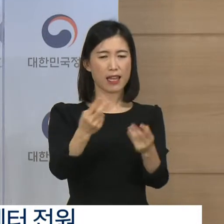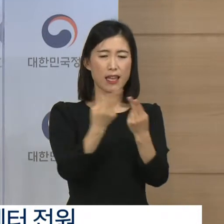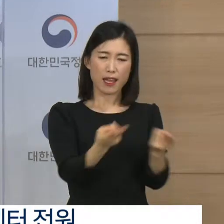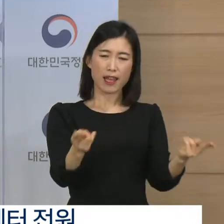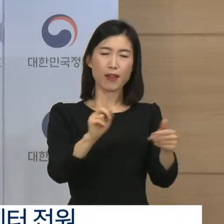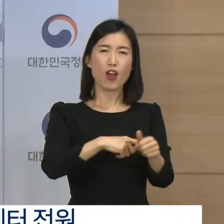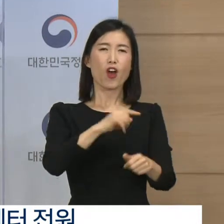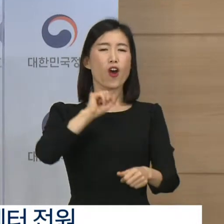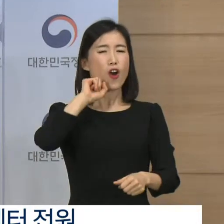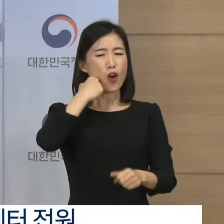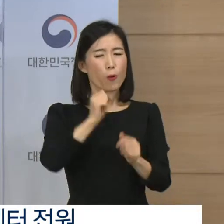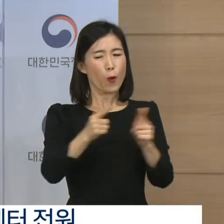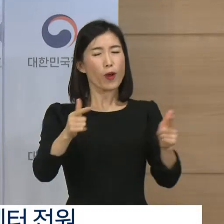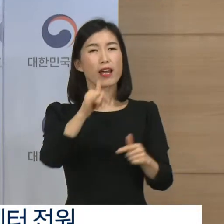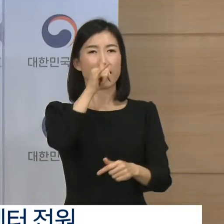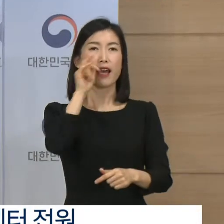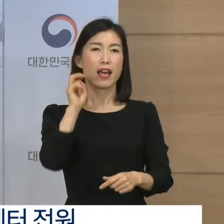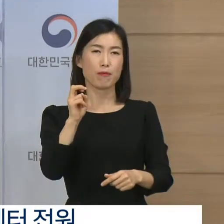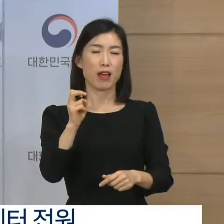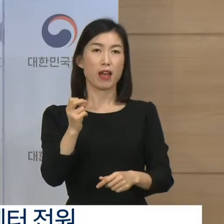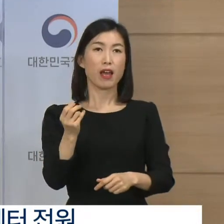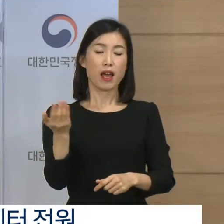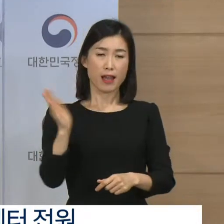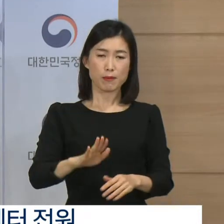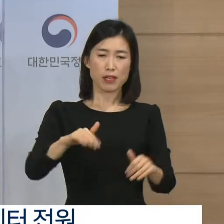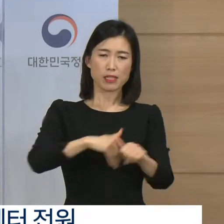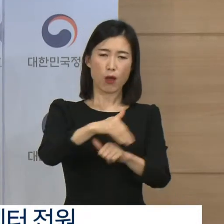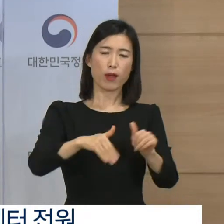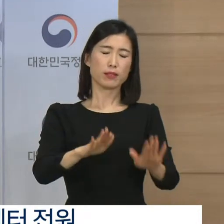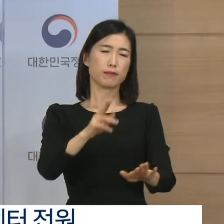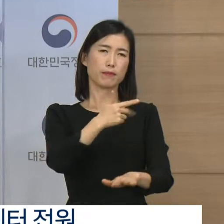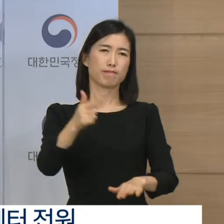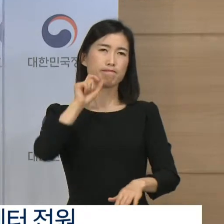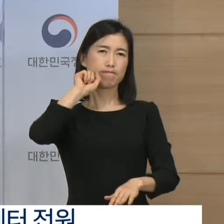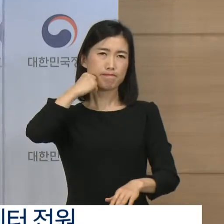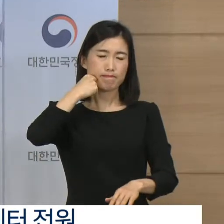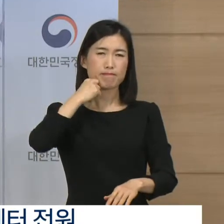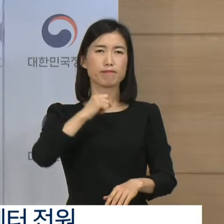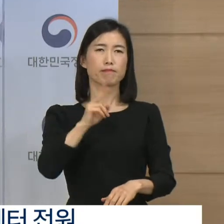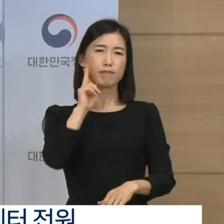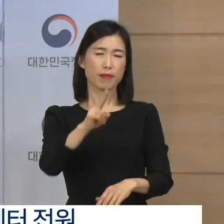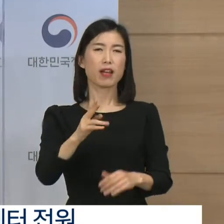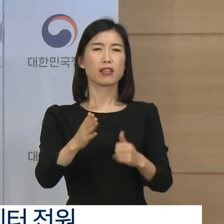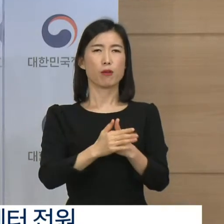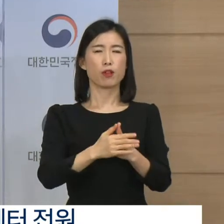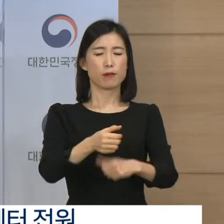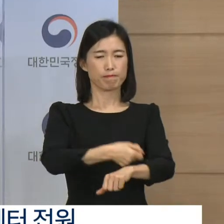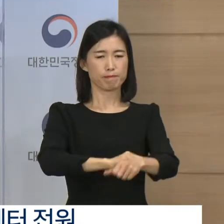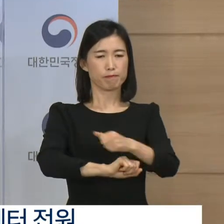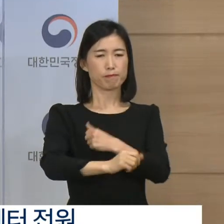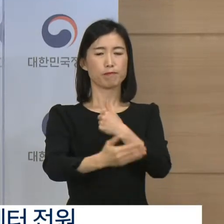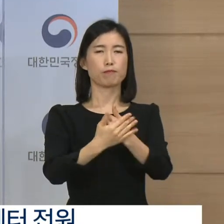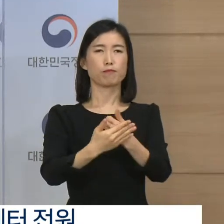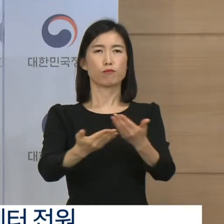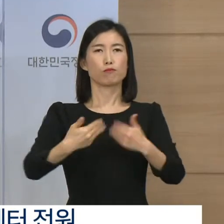중차에 대한 상황임을 고려하여 적극적으로 협조해 주실 것을 부탁드립니다.